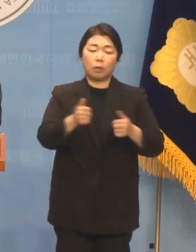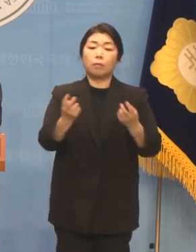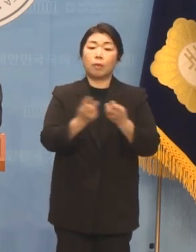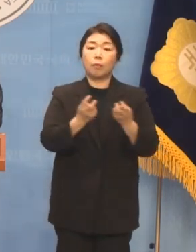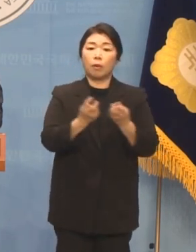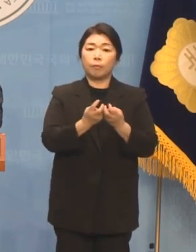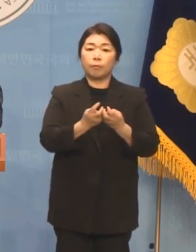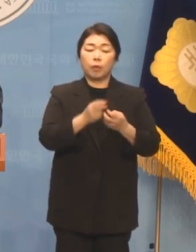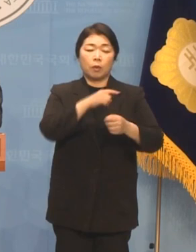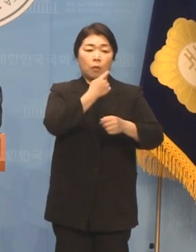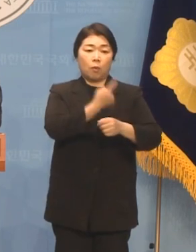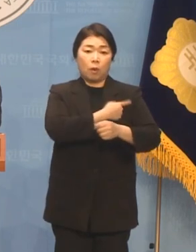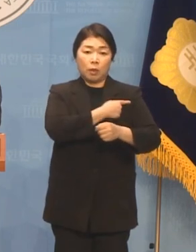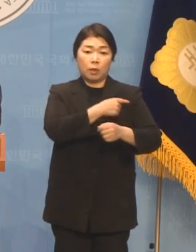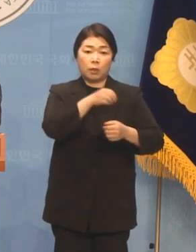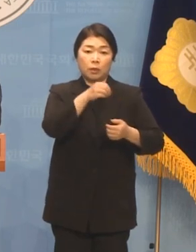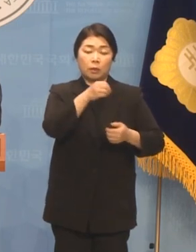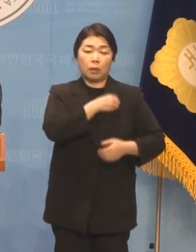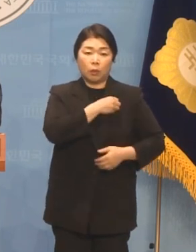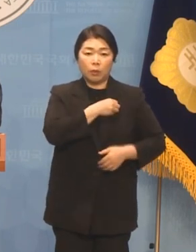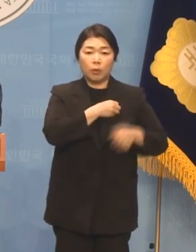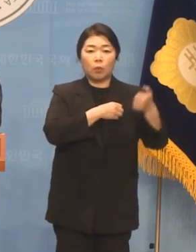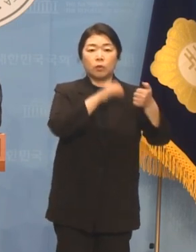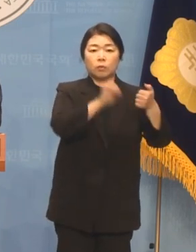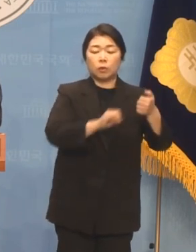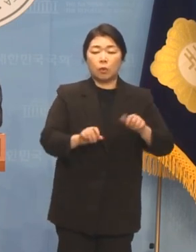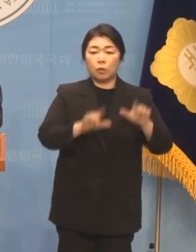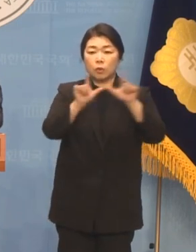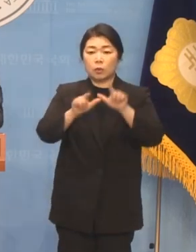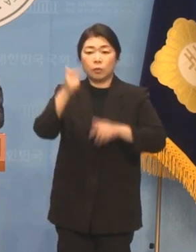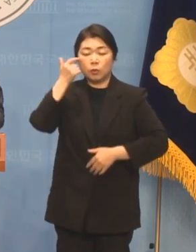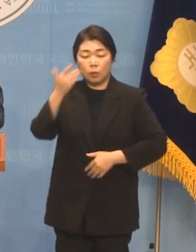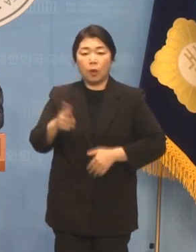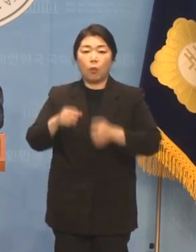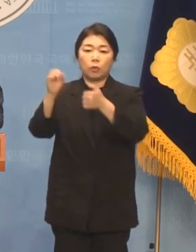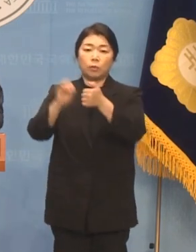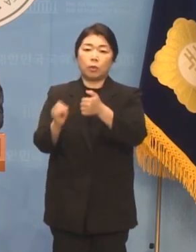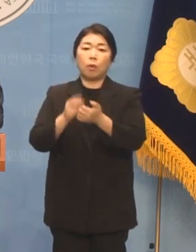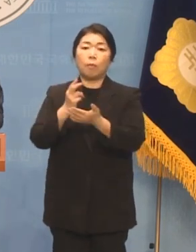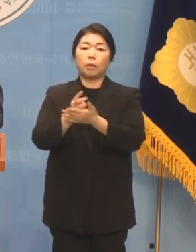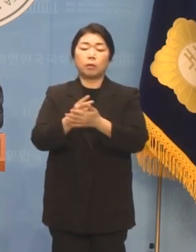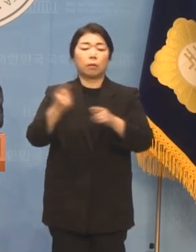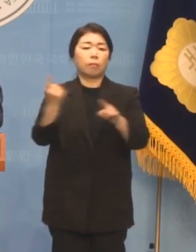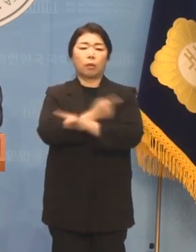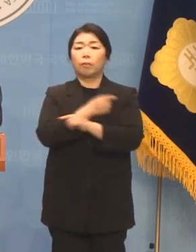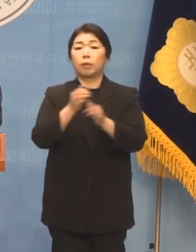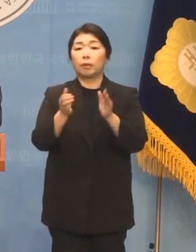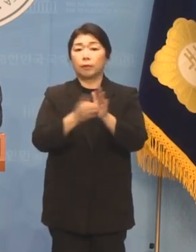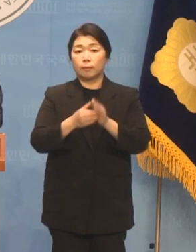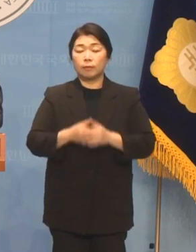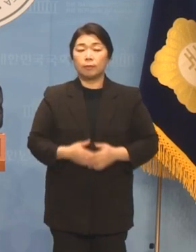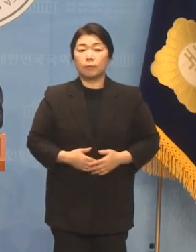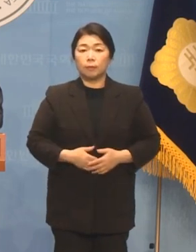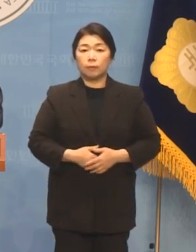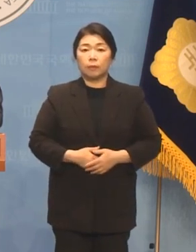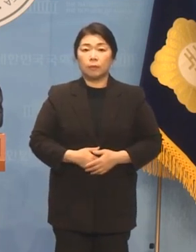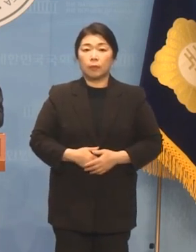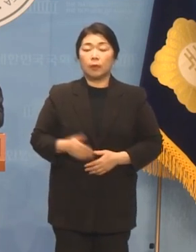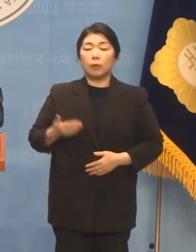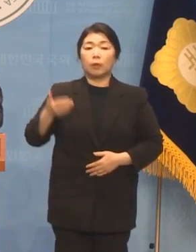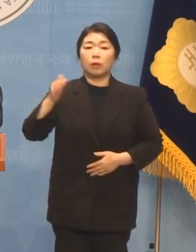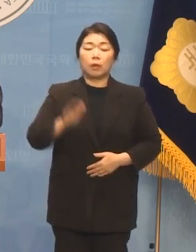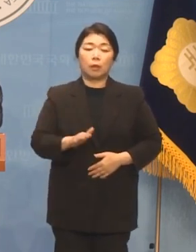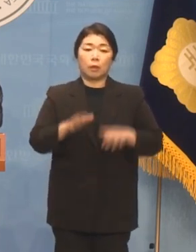권리당원 50% 시민 여론조사 50% 방식으로 바꿨습니다 그러나